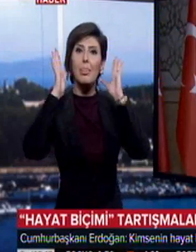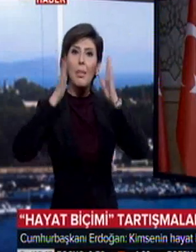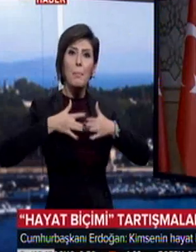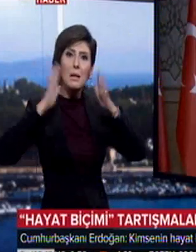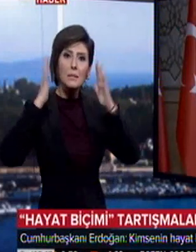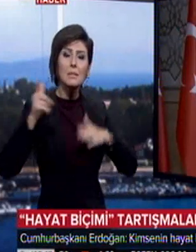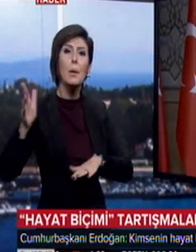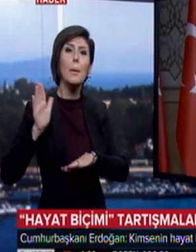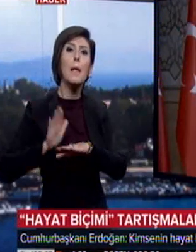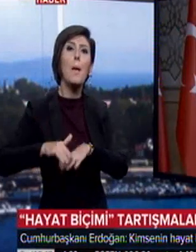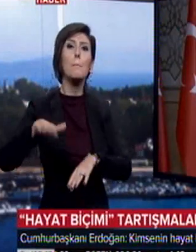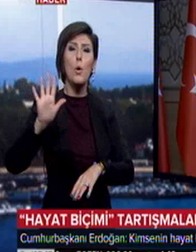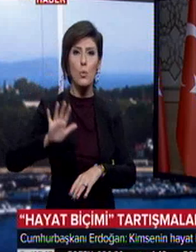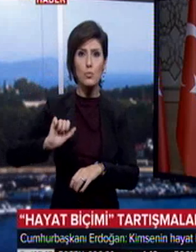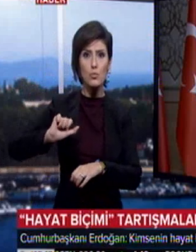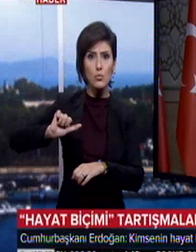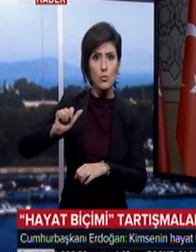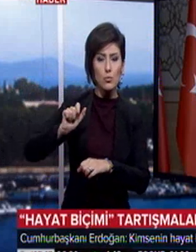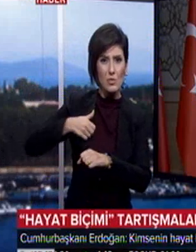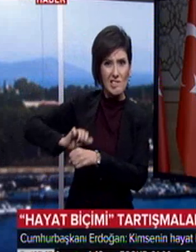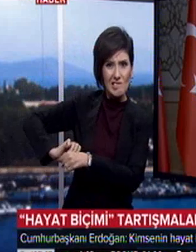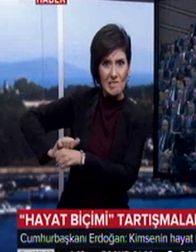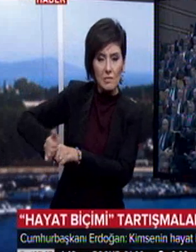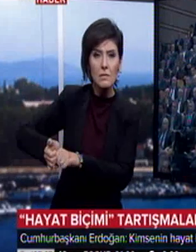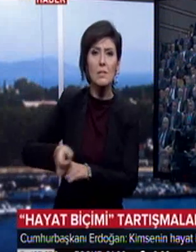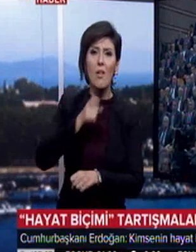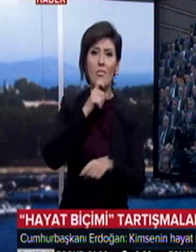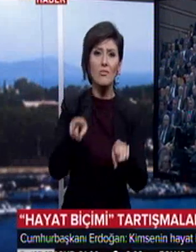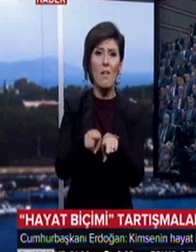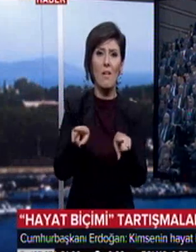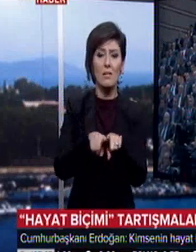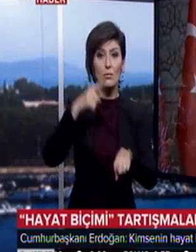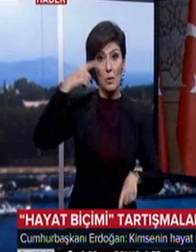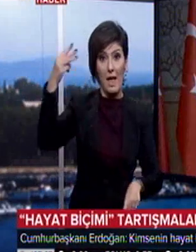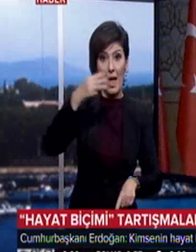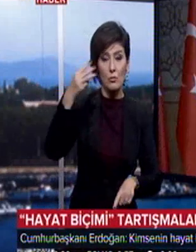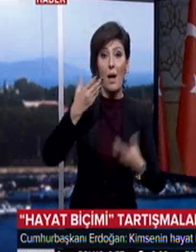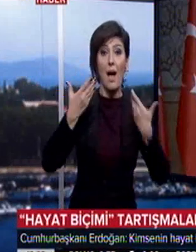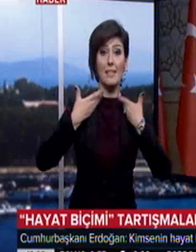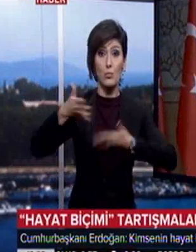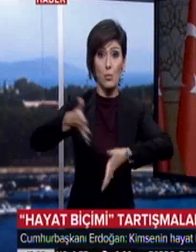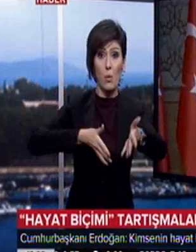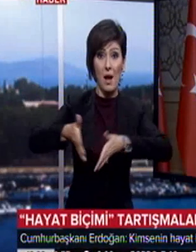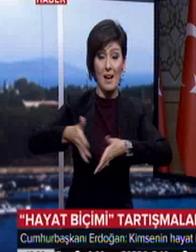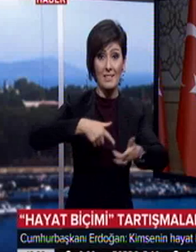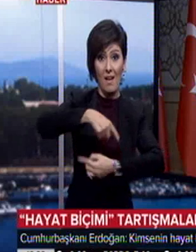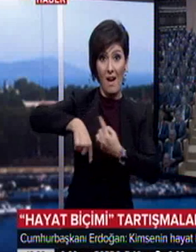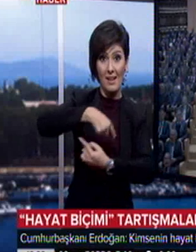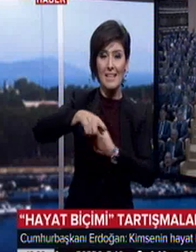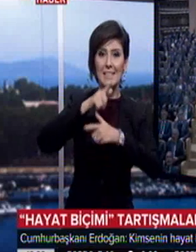zor kullanılması da aynı derecede yanlıştır. Cumhurbaşkanı Erdoğan adaleti sokakta arayanlara da seslendi. Türkiye